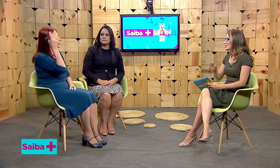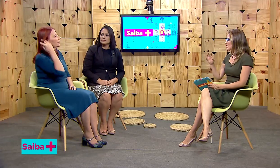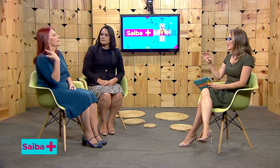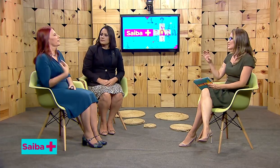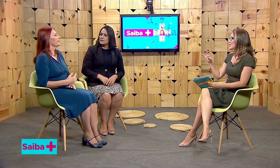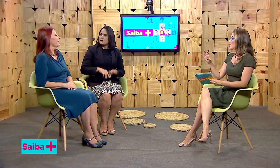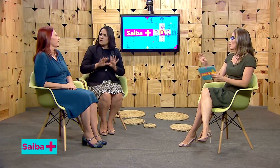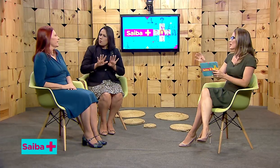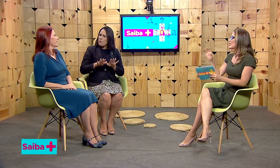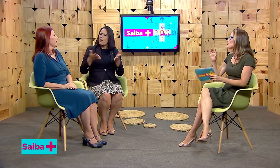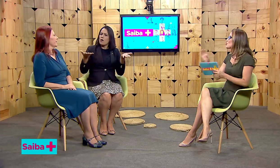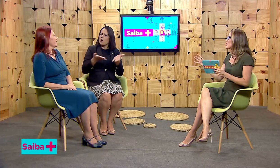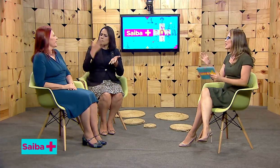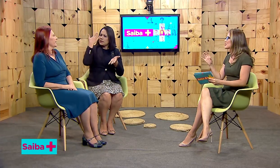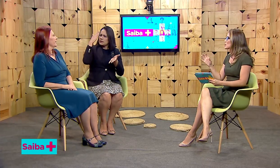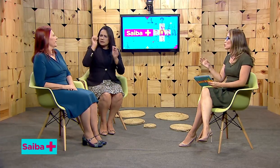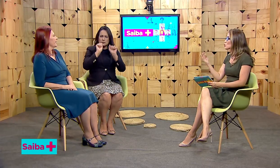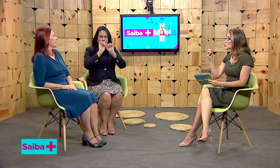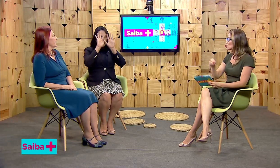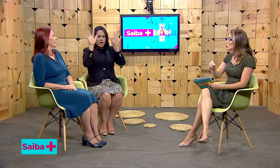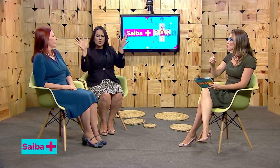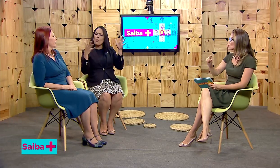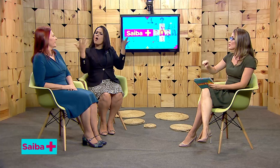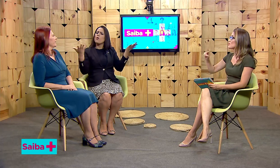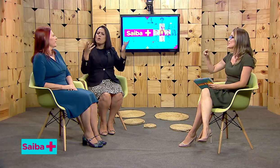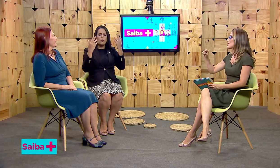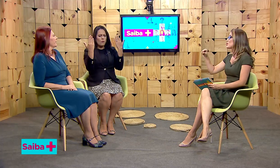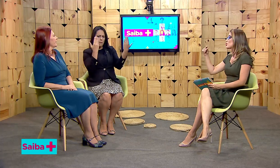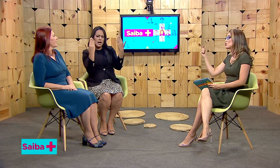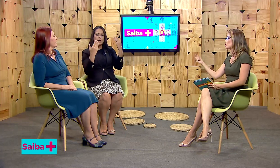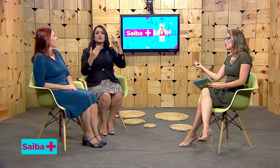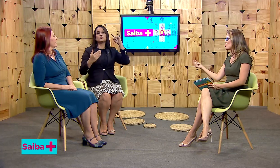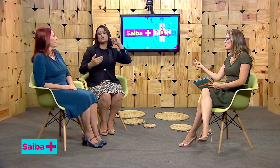entender, qual é a diferença do surdo para o deficiente auditivo?